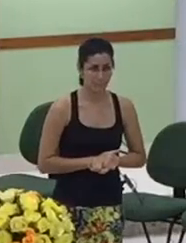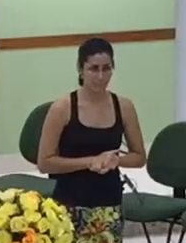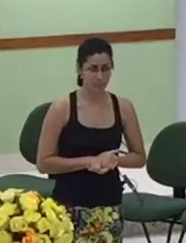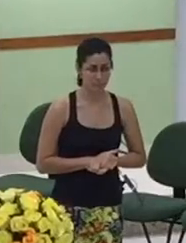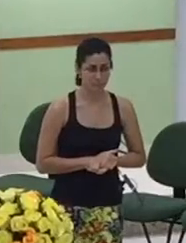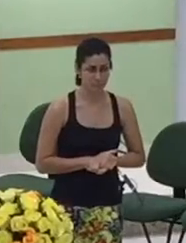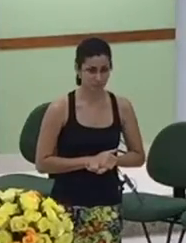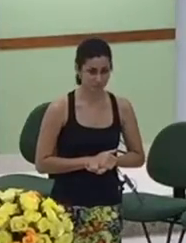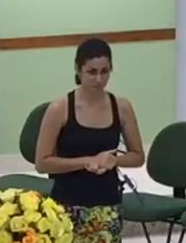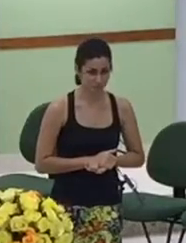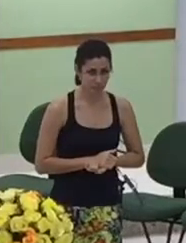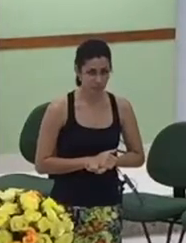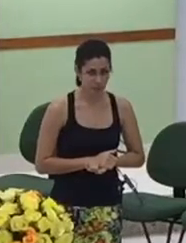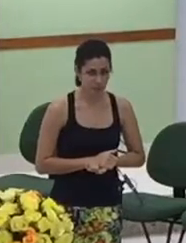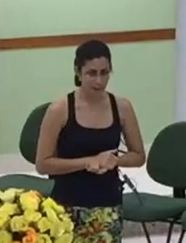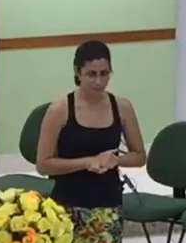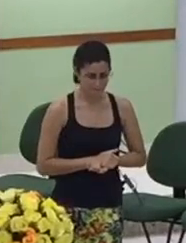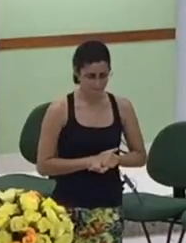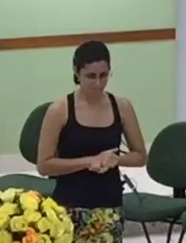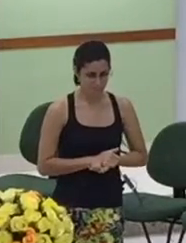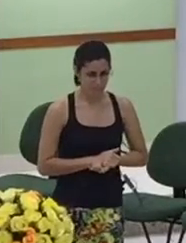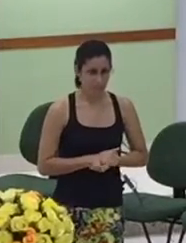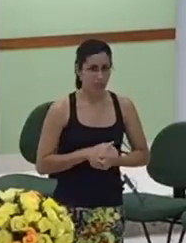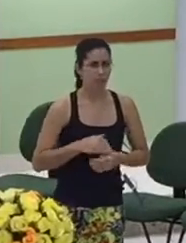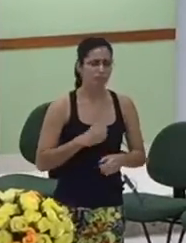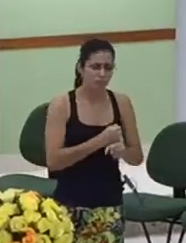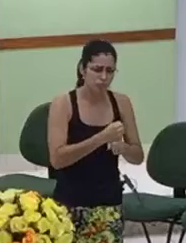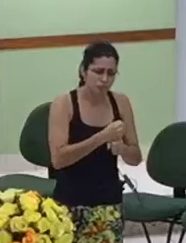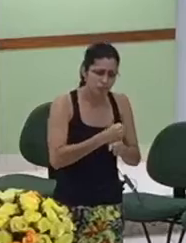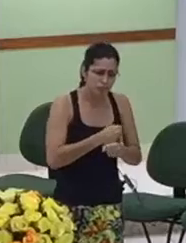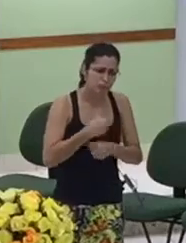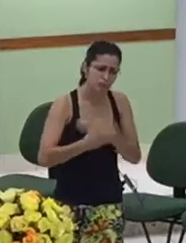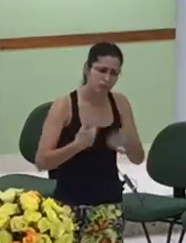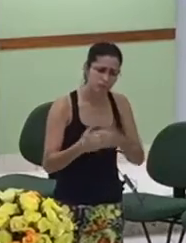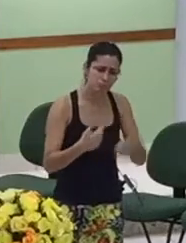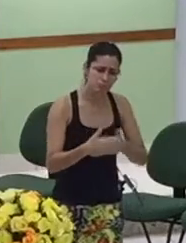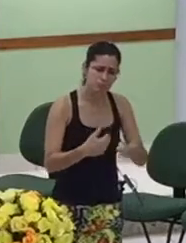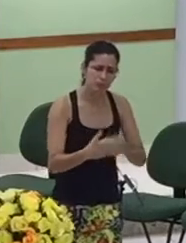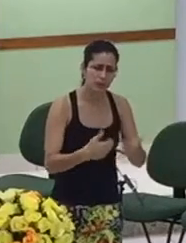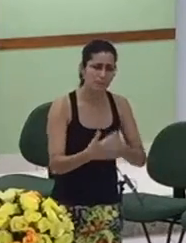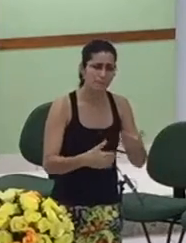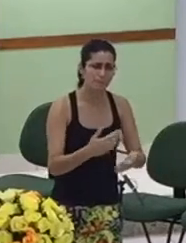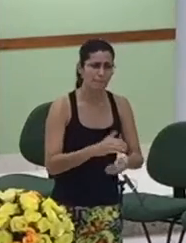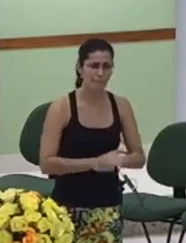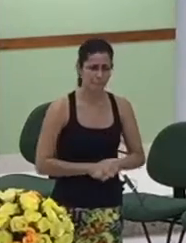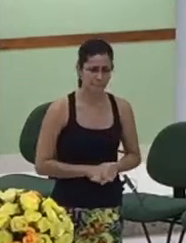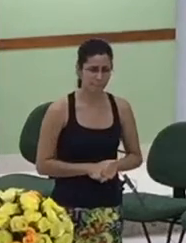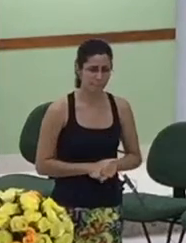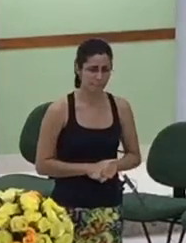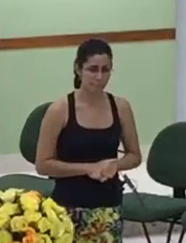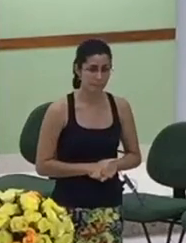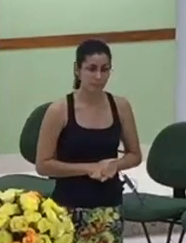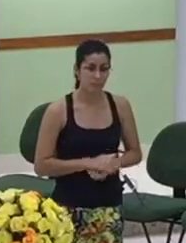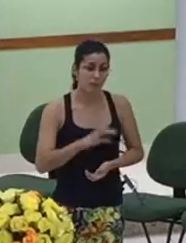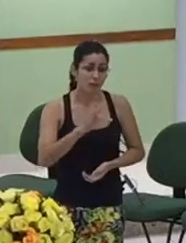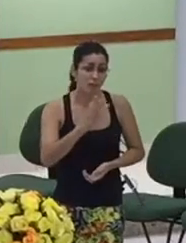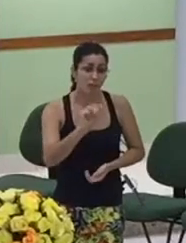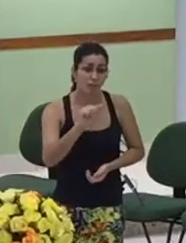continuará passados os anos essa mulher ela foi simplesmente ignorada